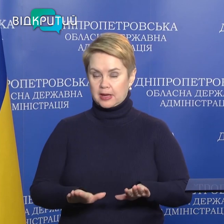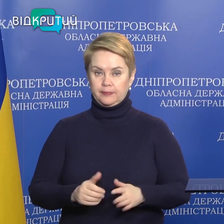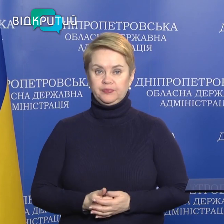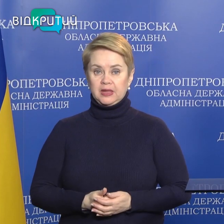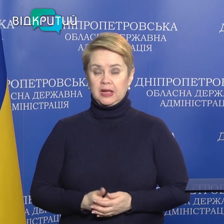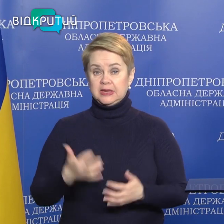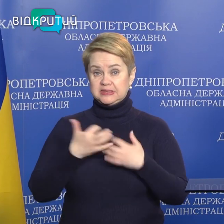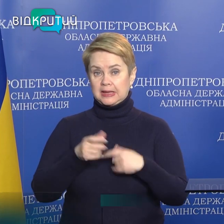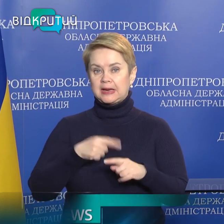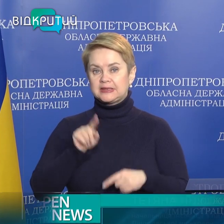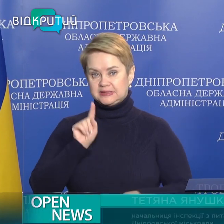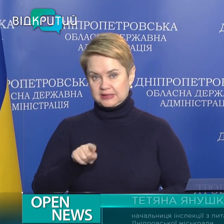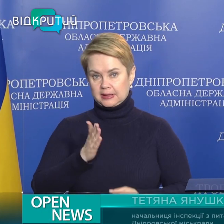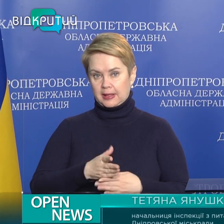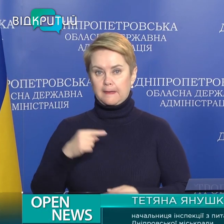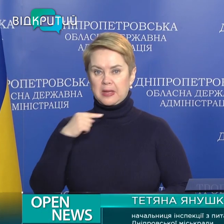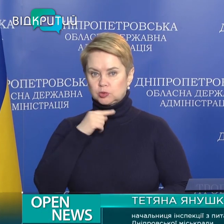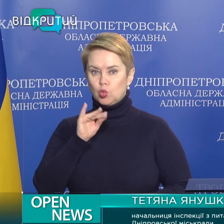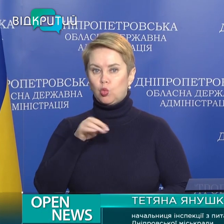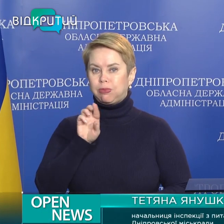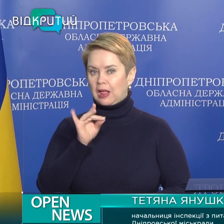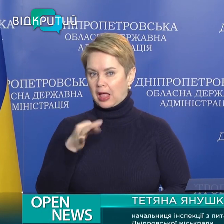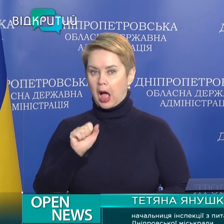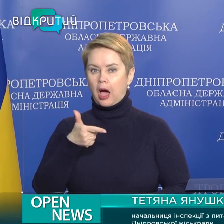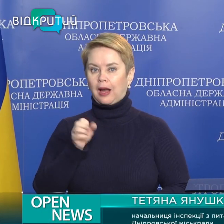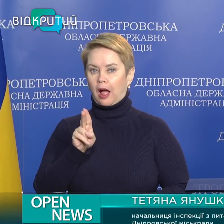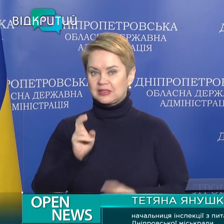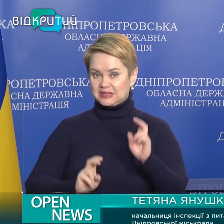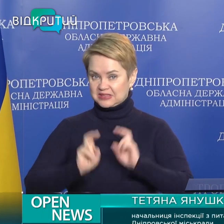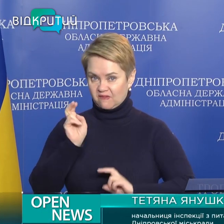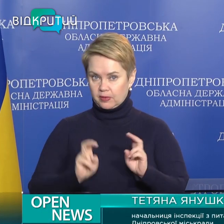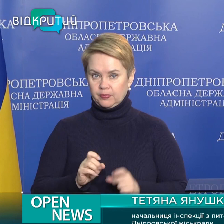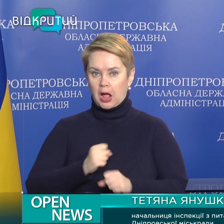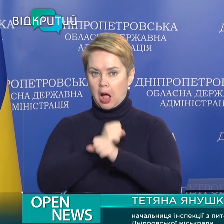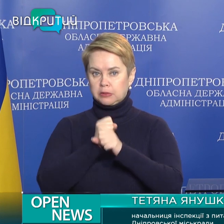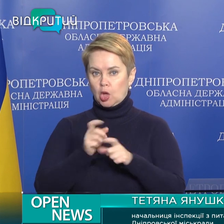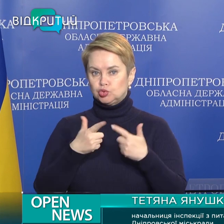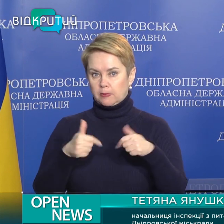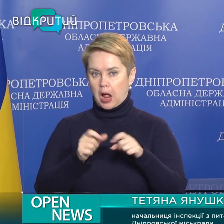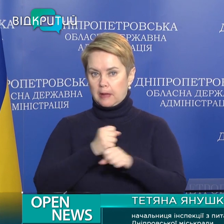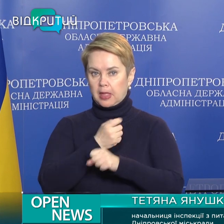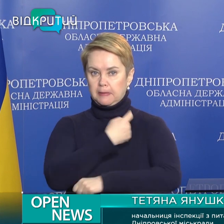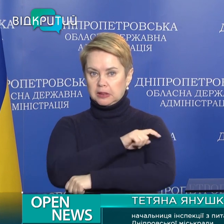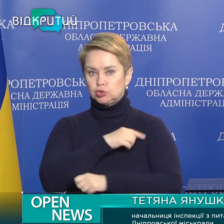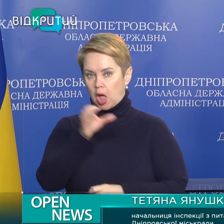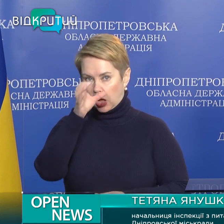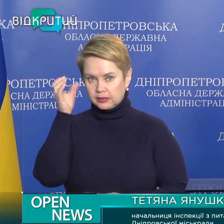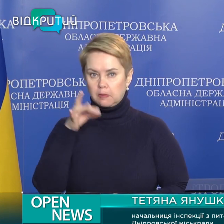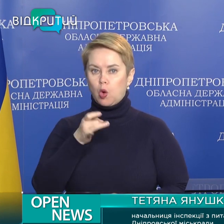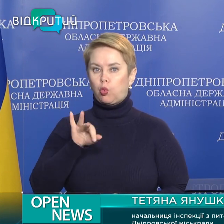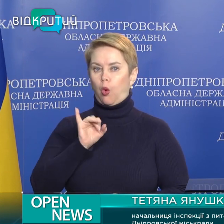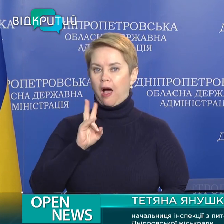Серед цих є м'ясокомбінат «Ювелійний агрегатний завод», аптечні мережі «Аптека медичної академії